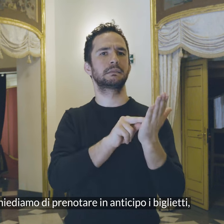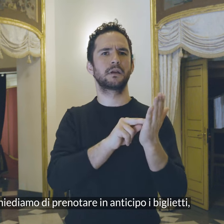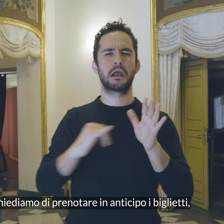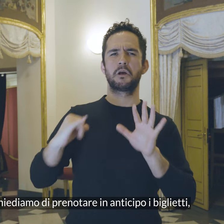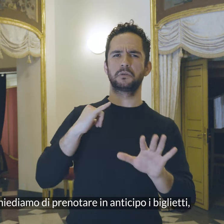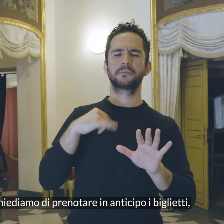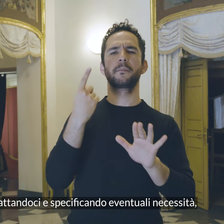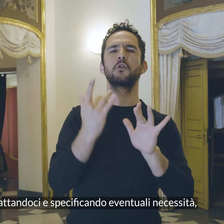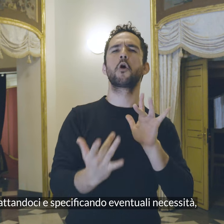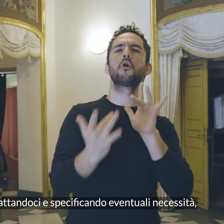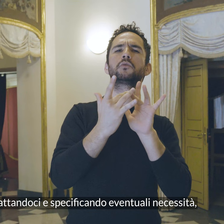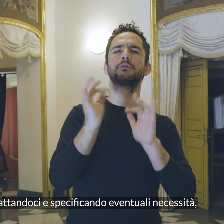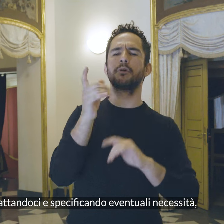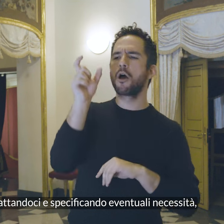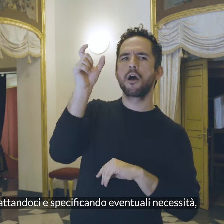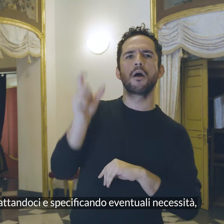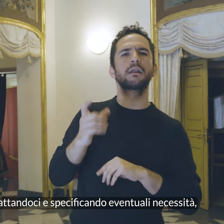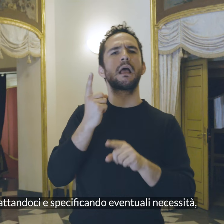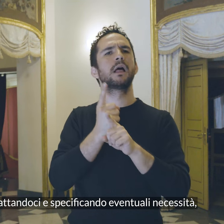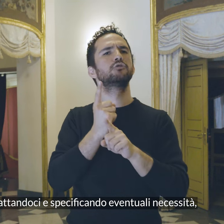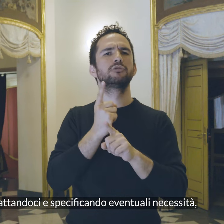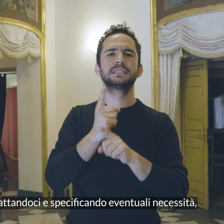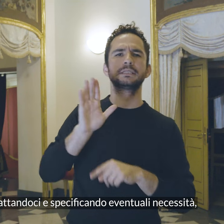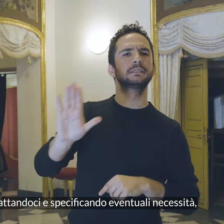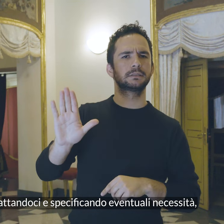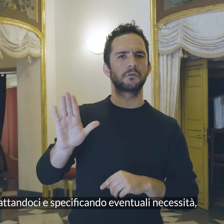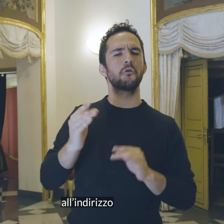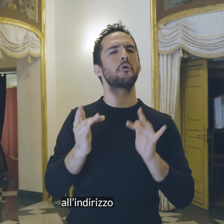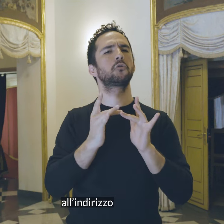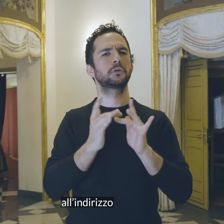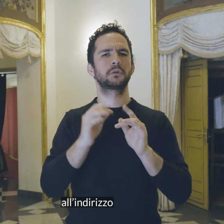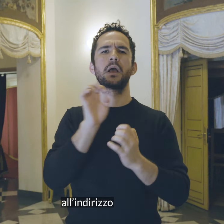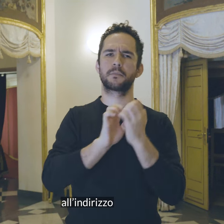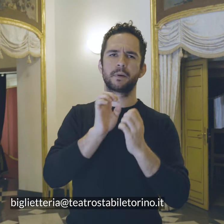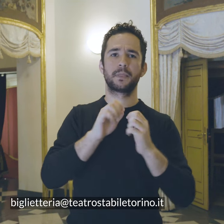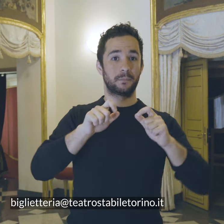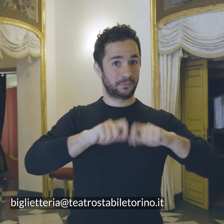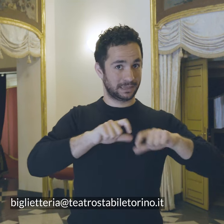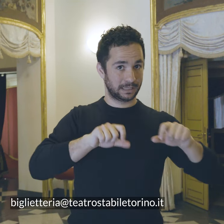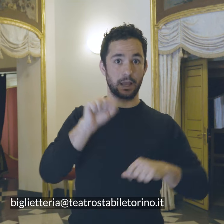biglietti Contattandoci e specificando eventuali necessità All'indirizzo biglietteria